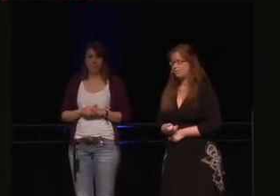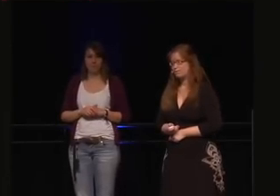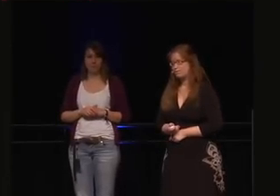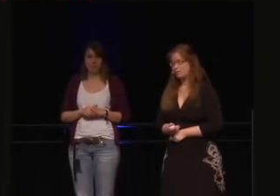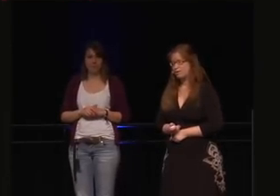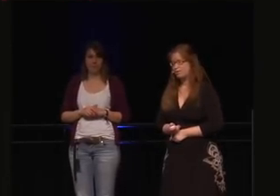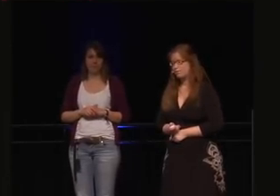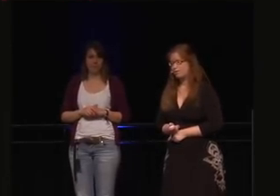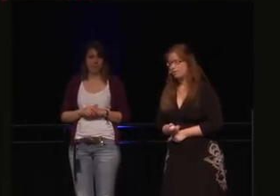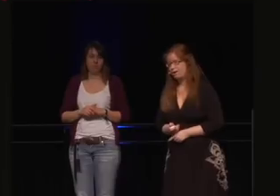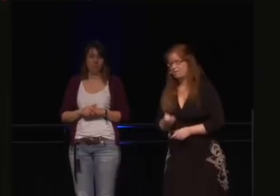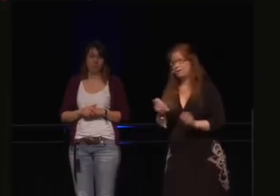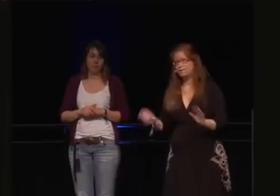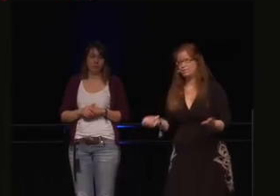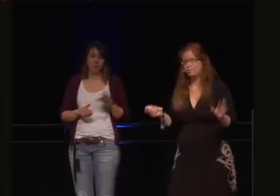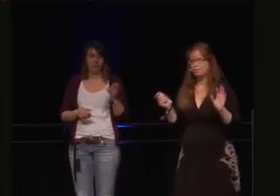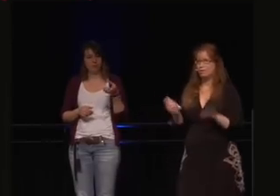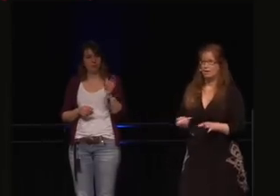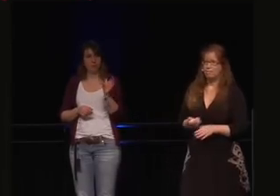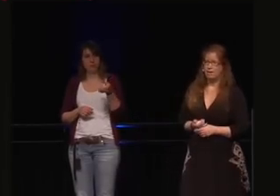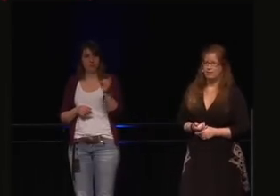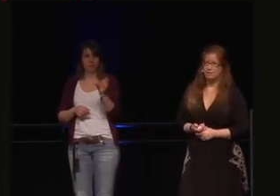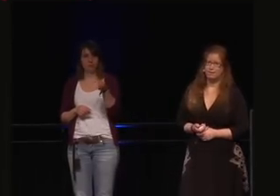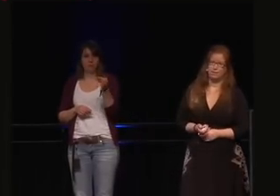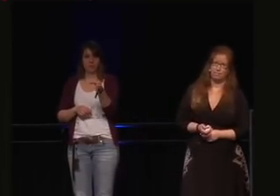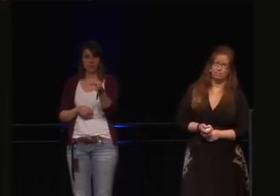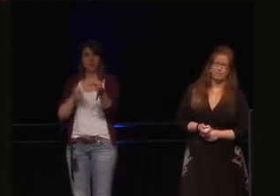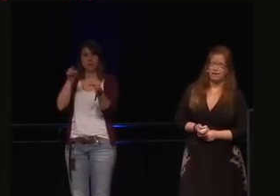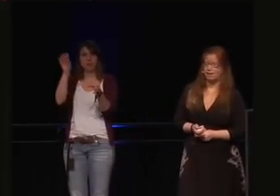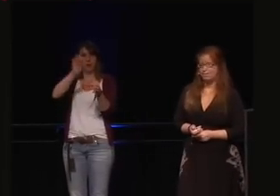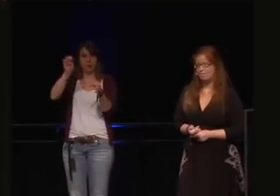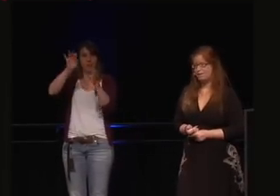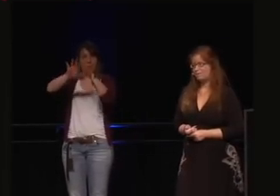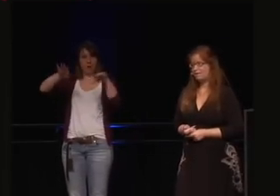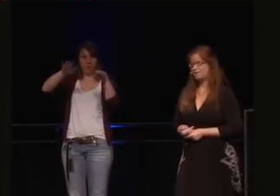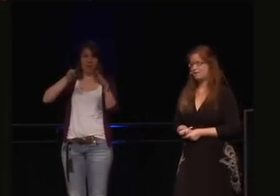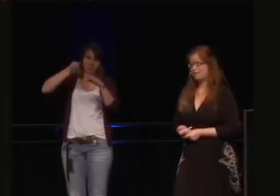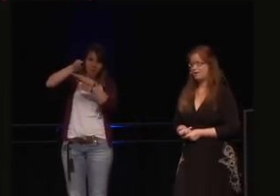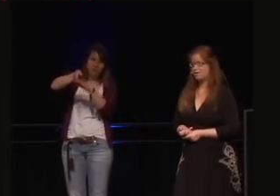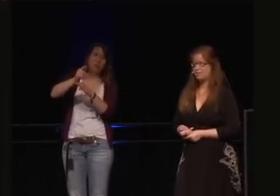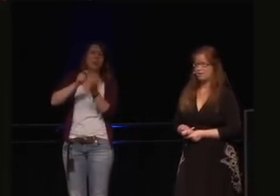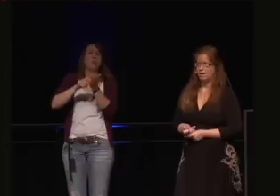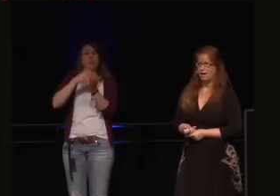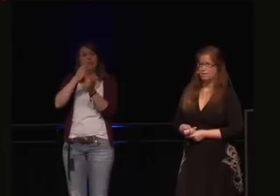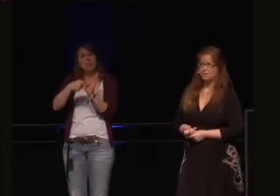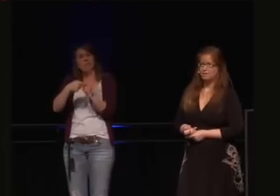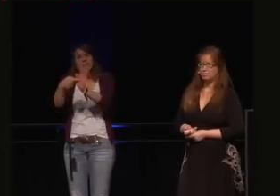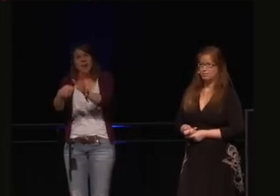sich angeguckt hat. Und sie gehen in das Europäische Parlament damit, um